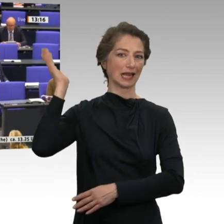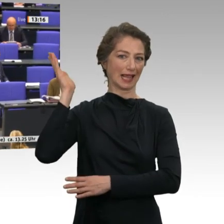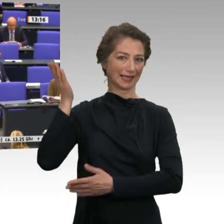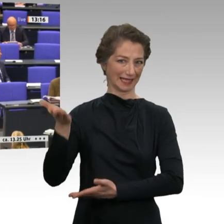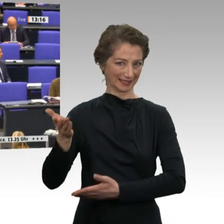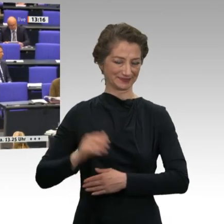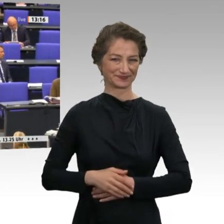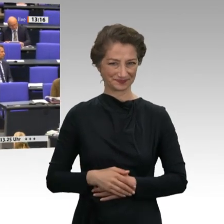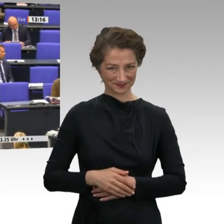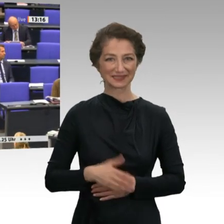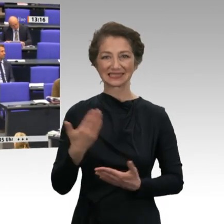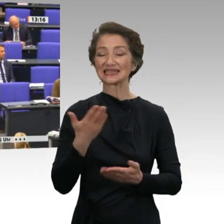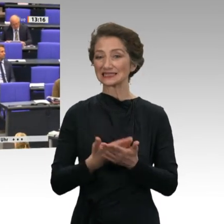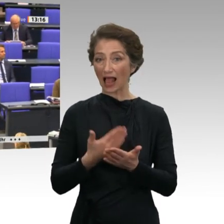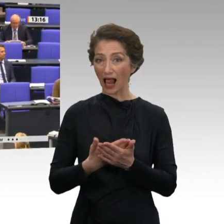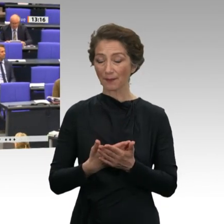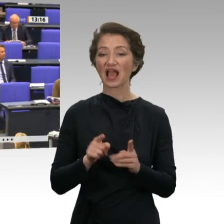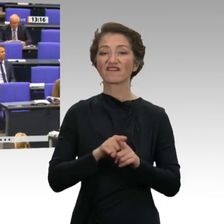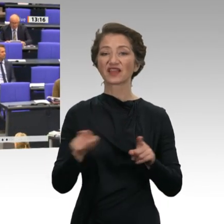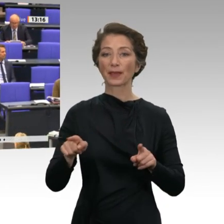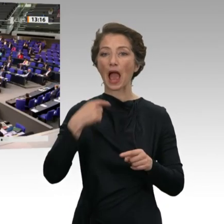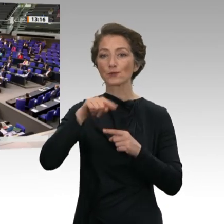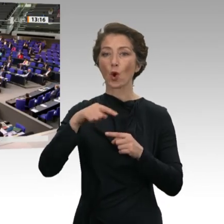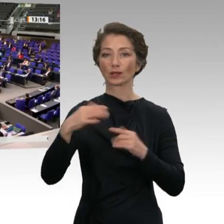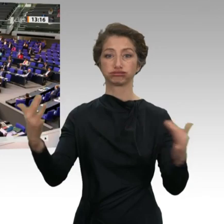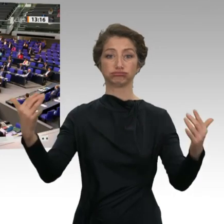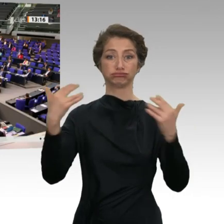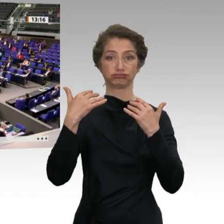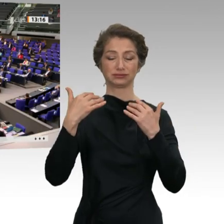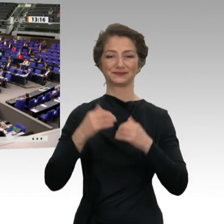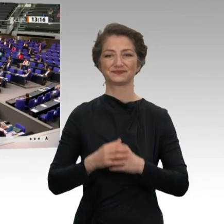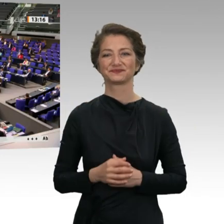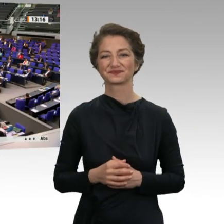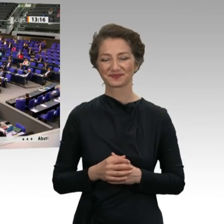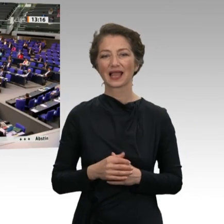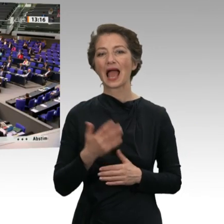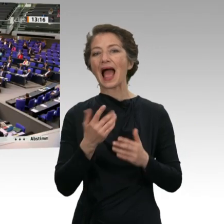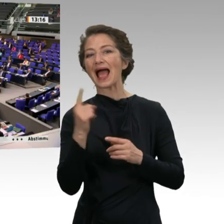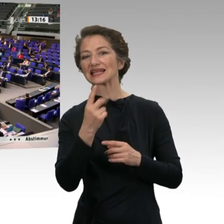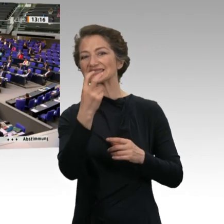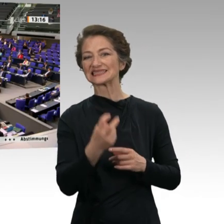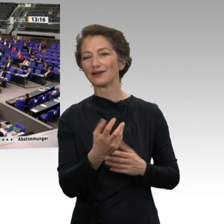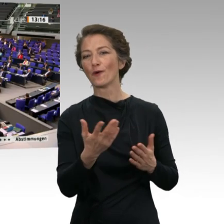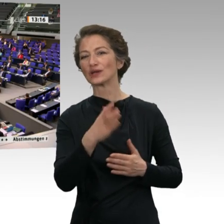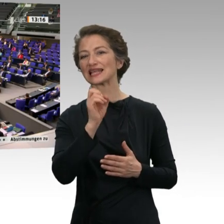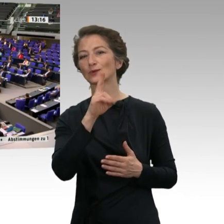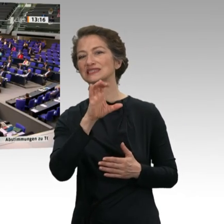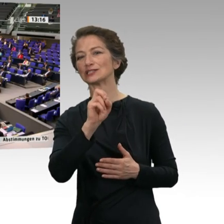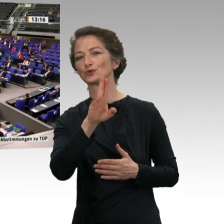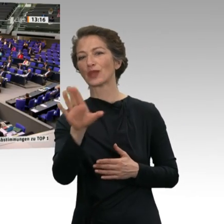ins Plenum gekommen. Einige sitzen auf den Plätzen der CDU und CSU. Otto Fricke hat